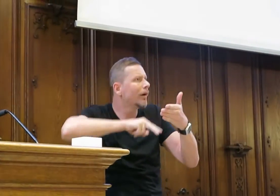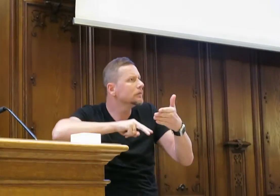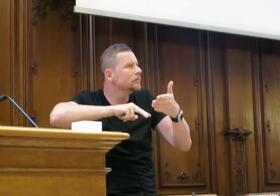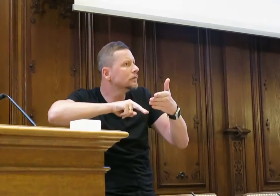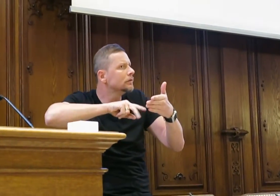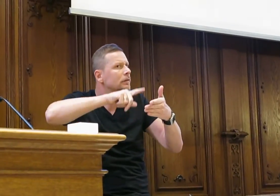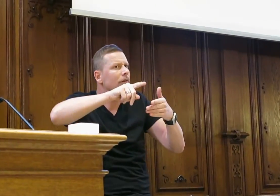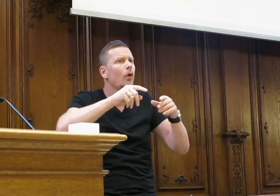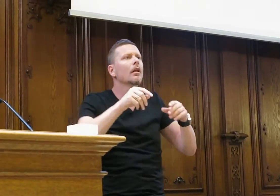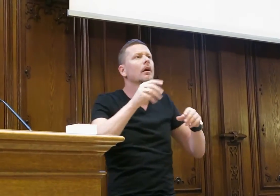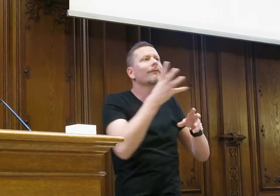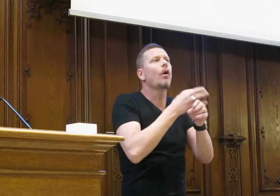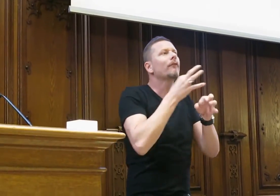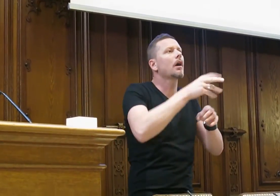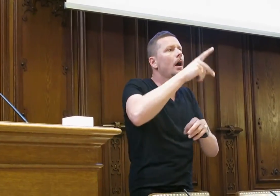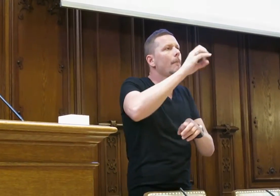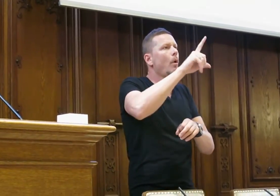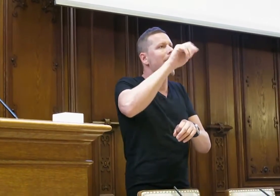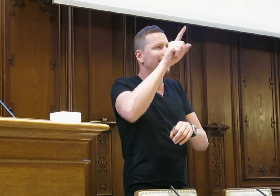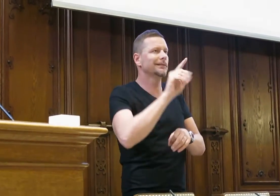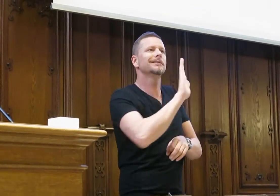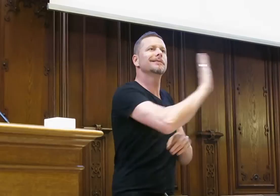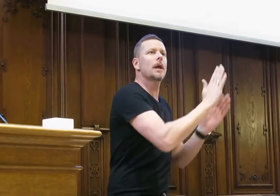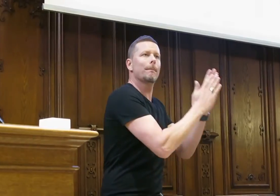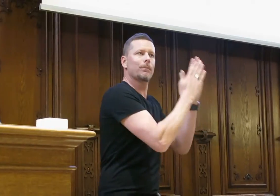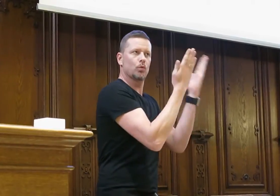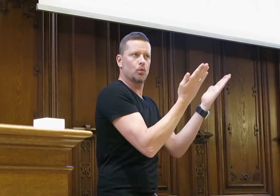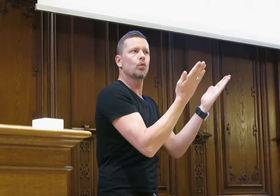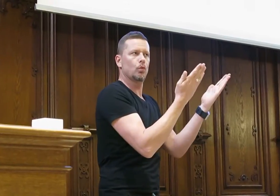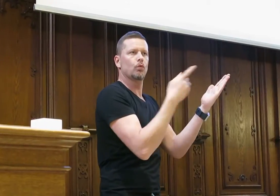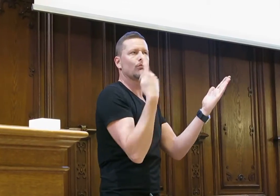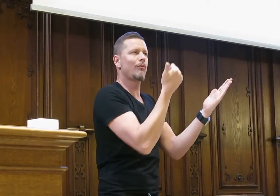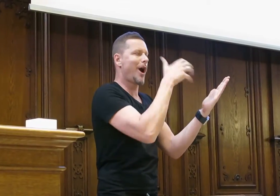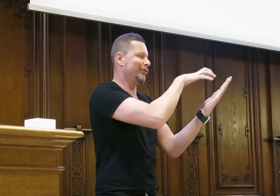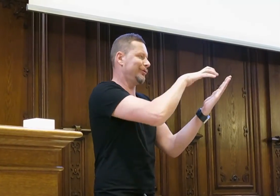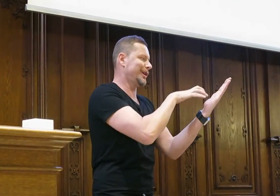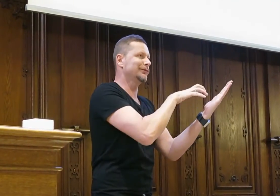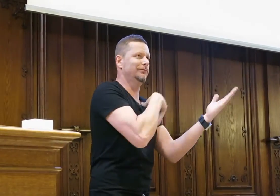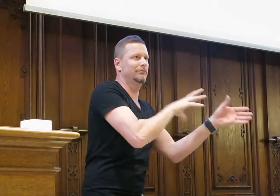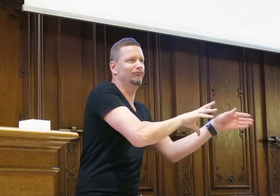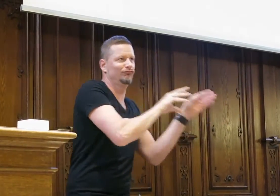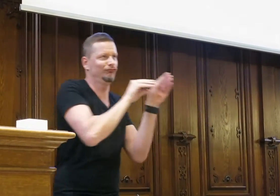Die Karin wird jetzt als Tolmetscherin von Wolfgang Pollerts ein kurzes Gedicht vorlesen. Wir haben das